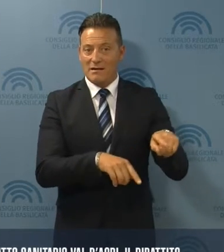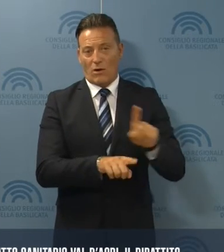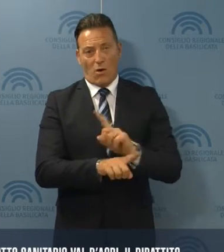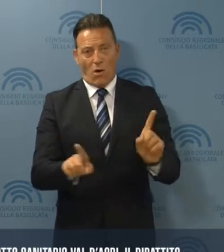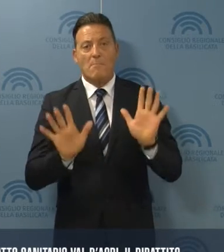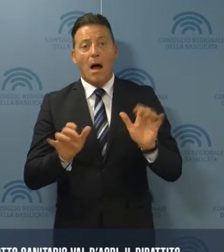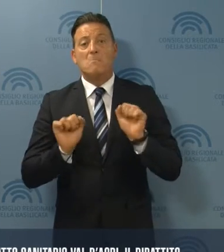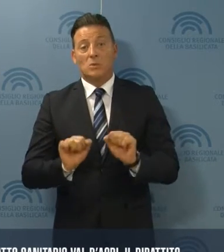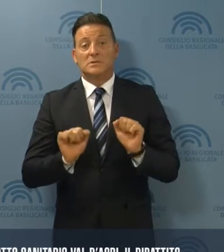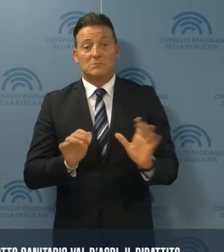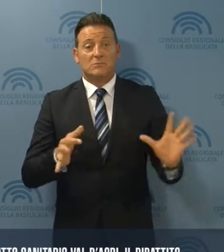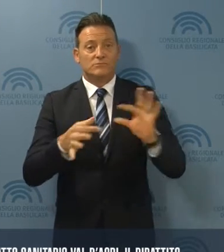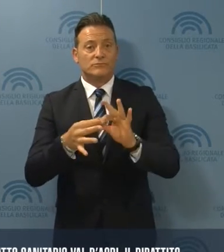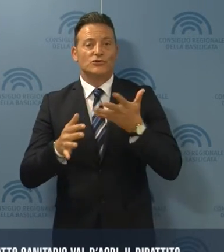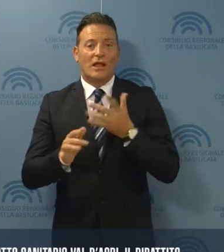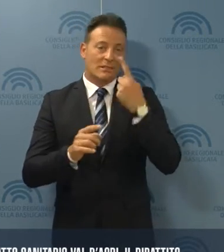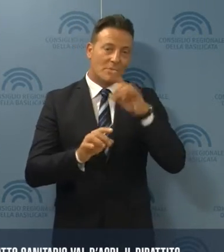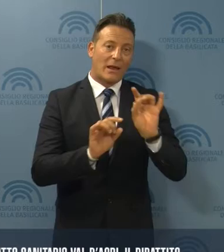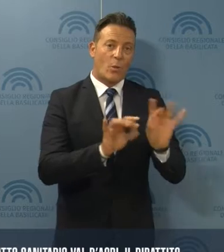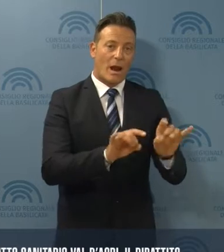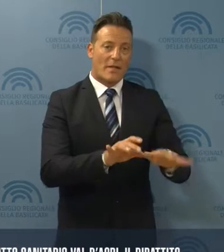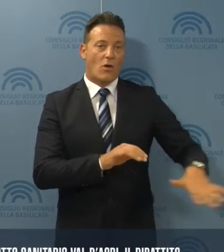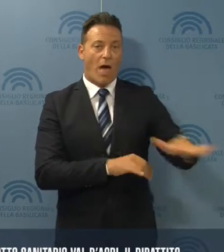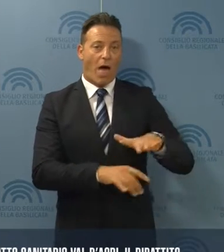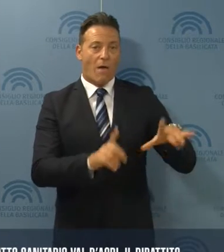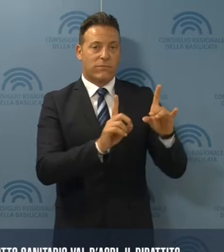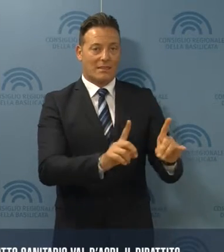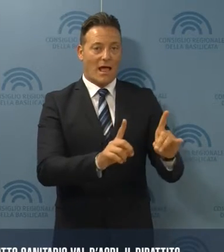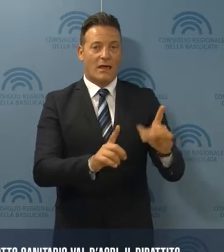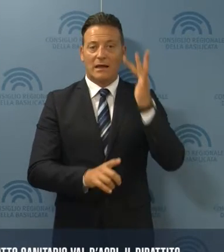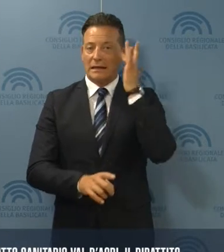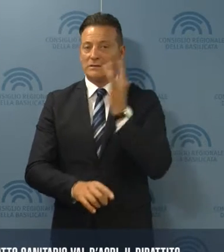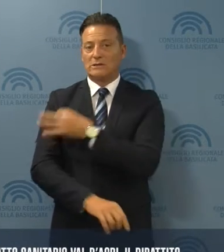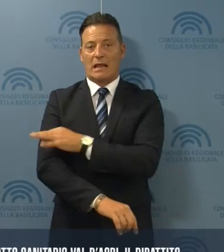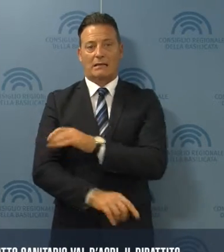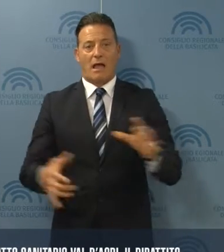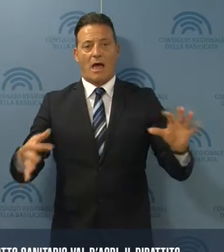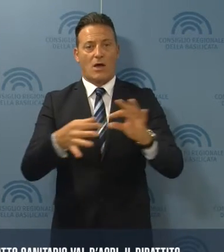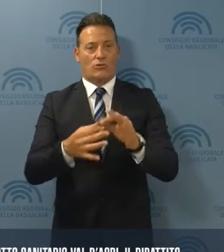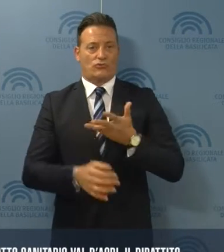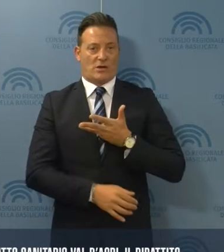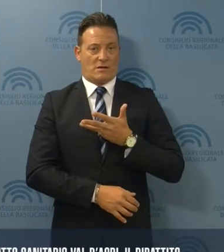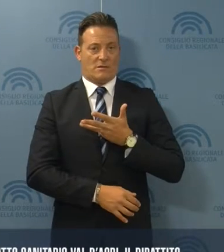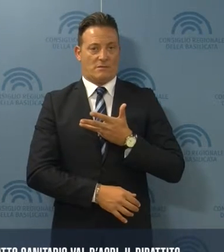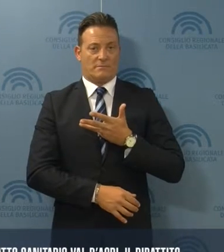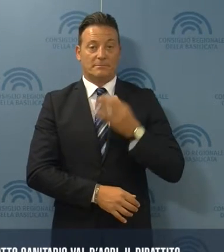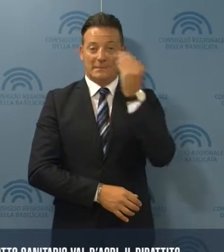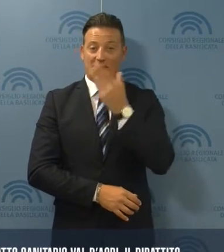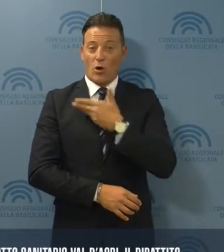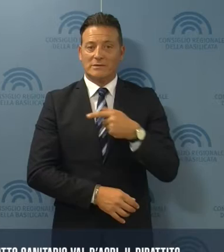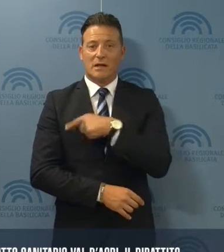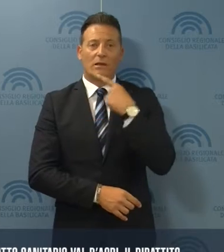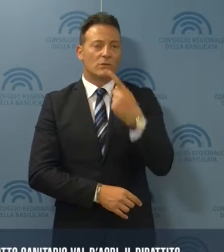possibile connessione tra inquinamento ambientale e rischio sanitario. A suo parere,